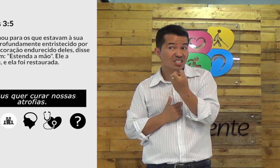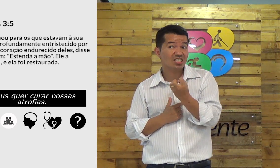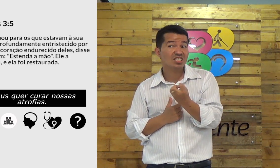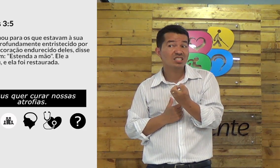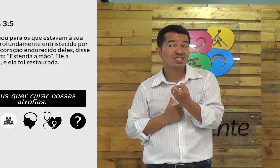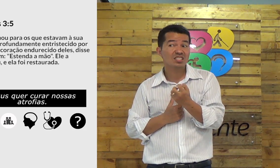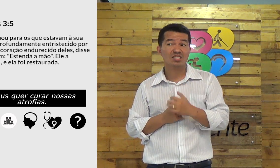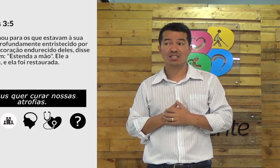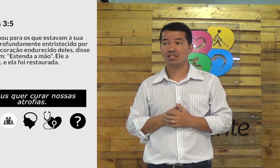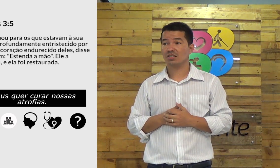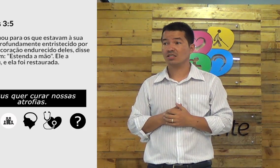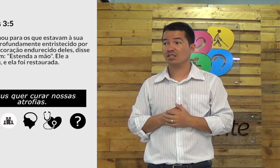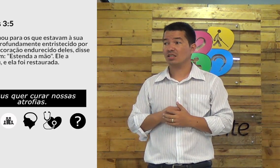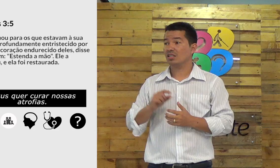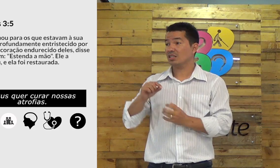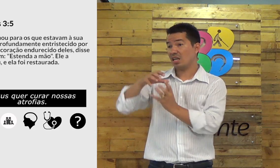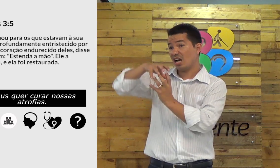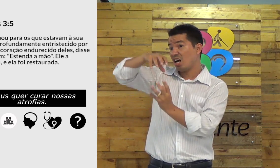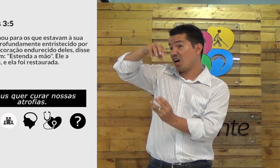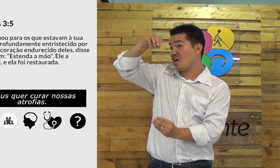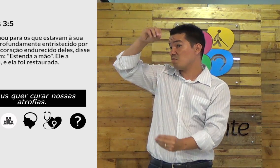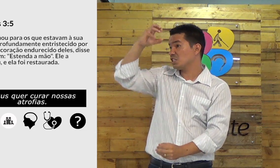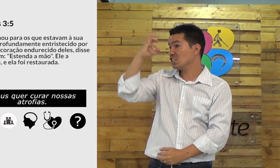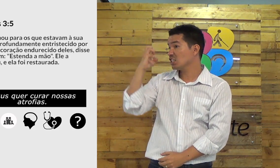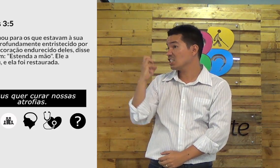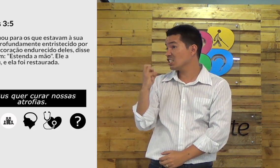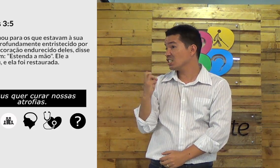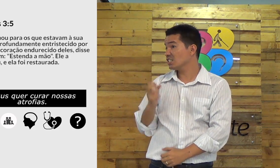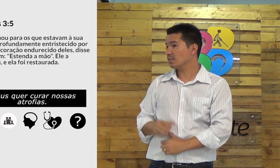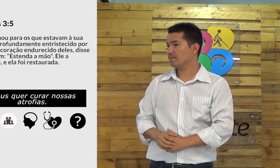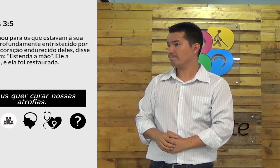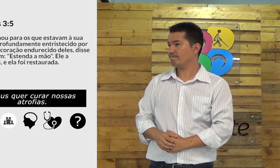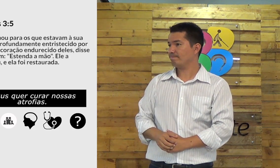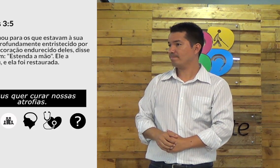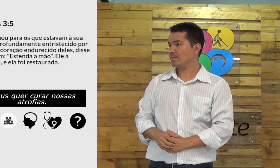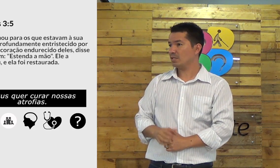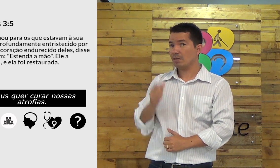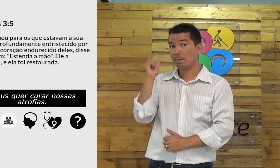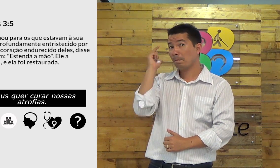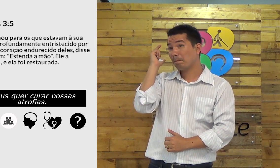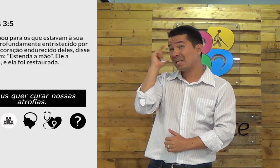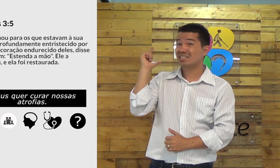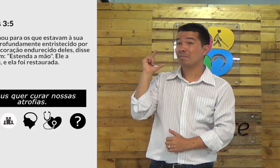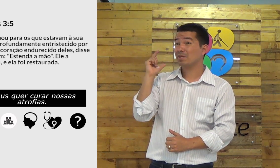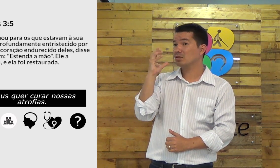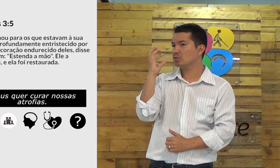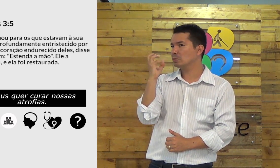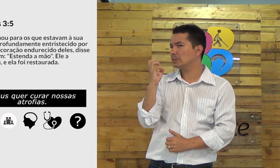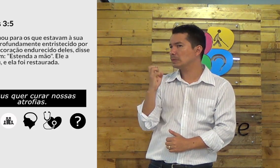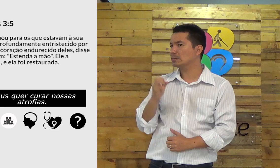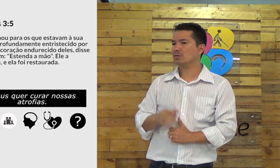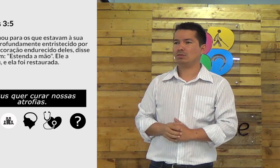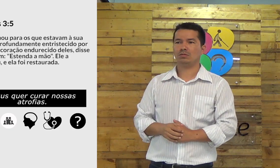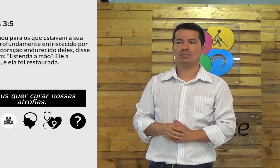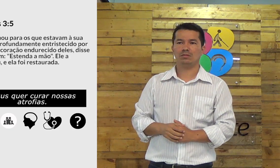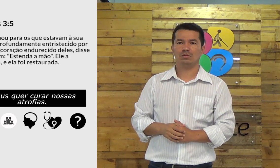pessoas que tem a mente atrofiada almas atrofiadas pensamentos atrofiados